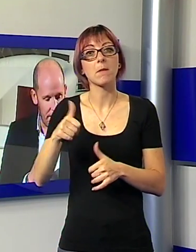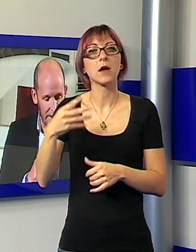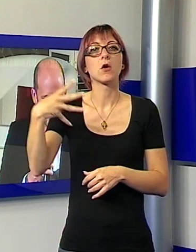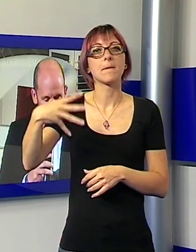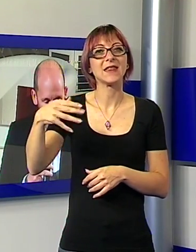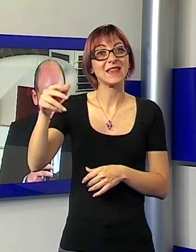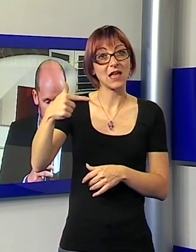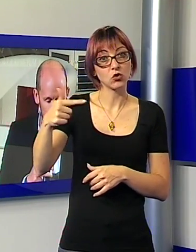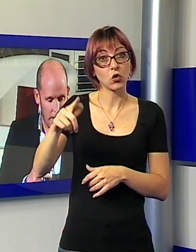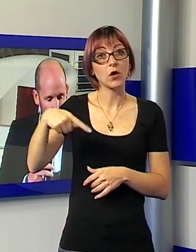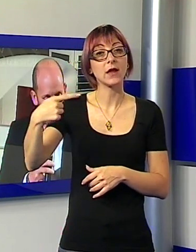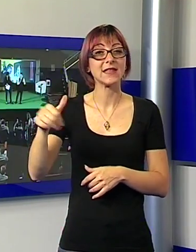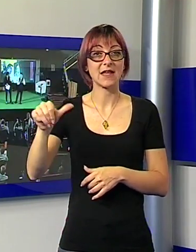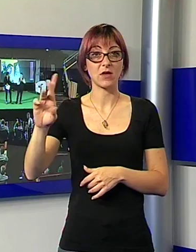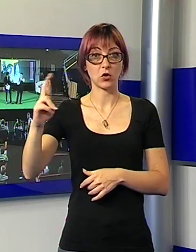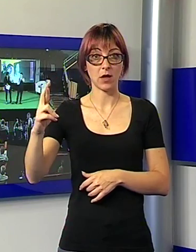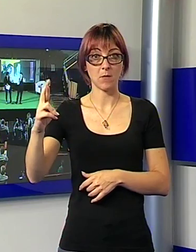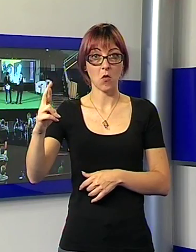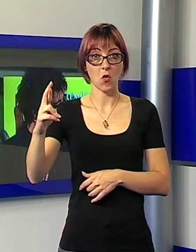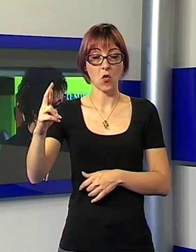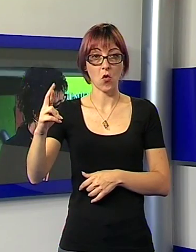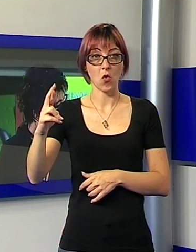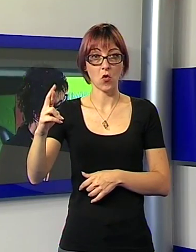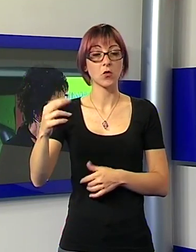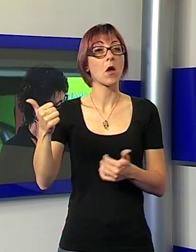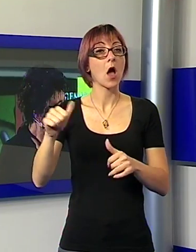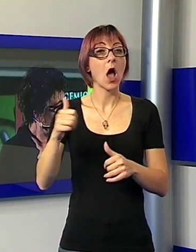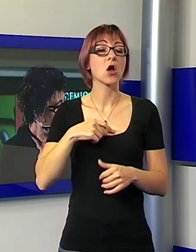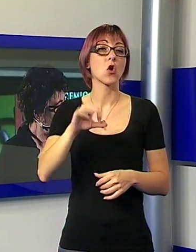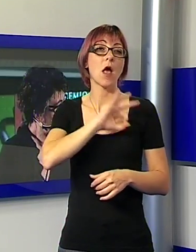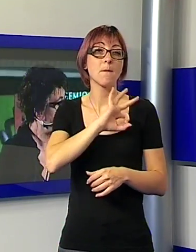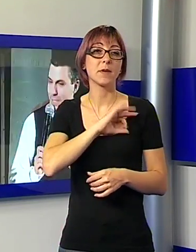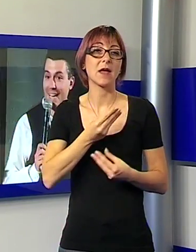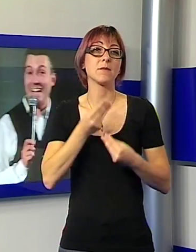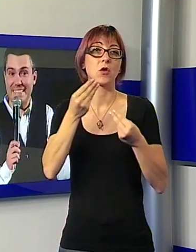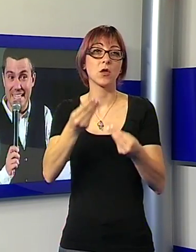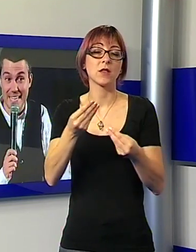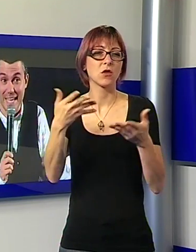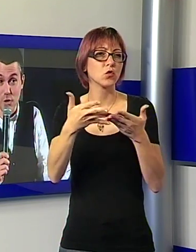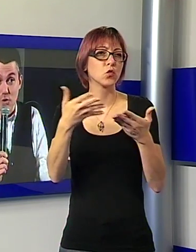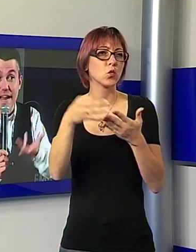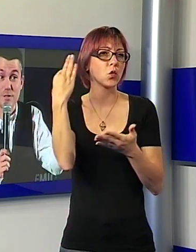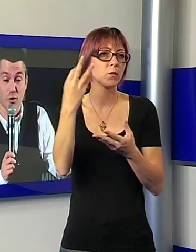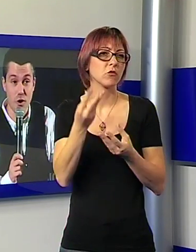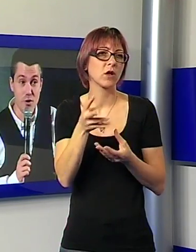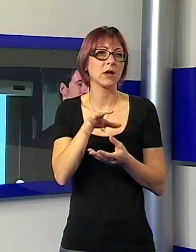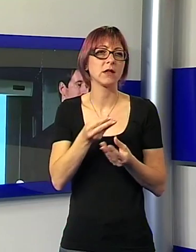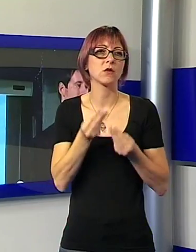a Saverio Raimondo per la tv. E poi ancora il premio Pino Zack per lo studio specialistico assegnato a Gabriele Neri,